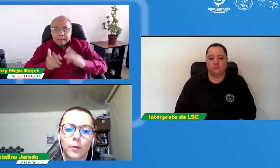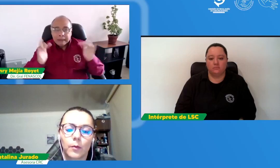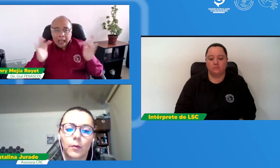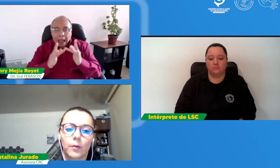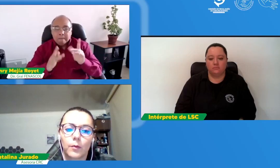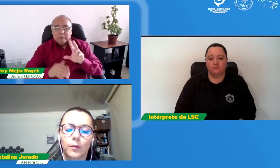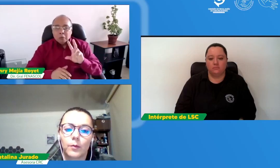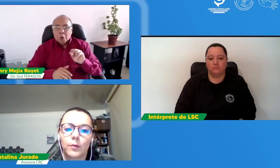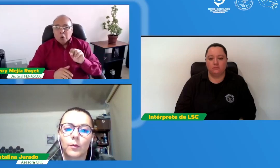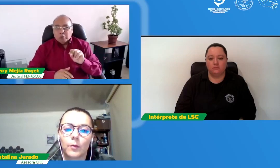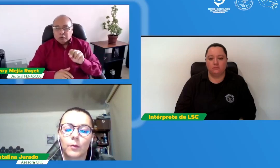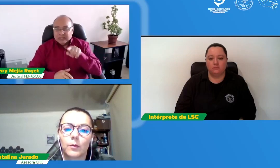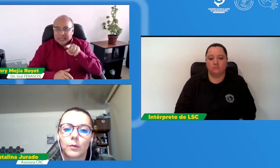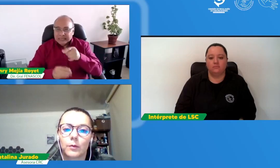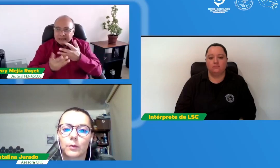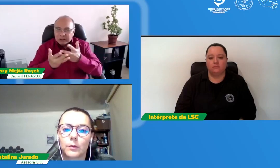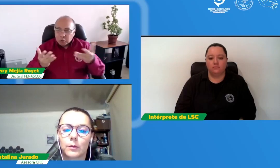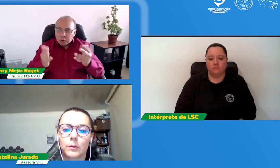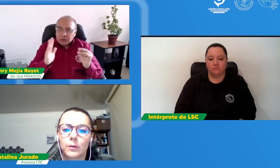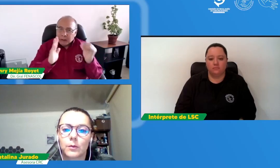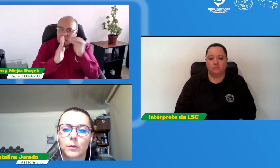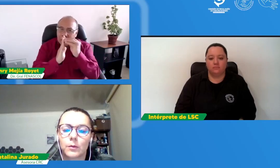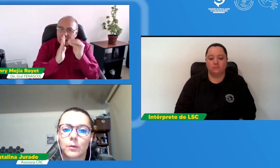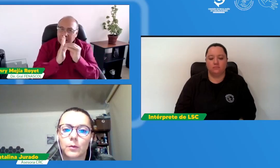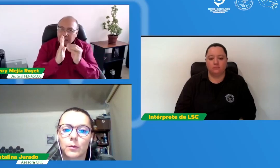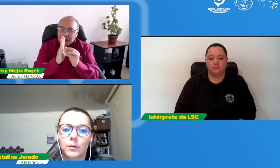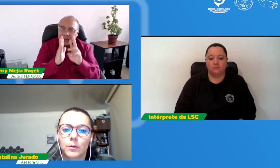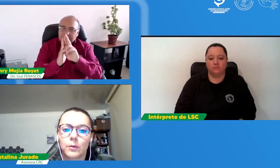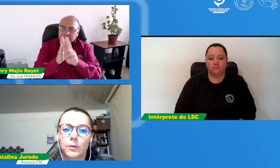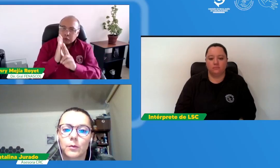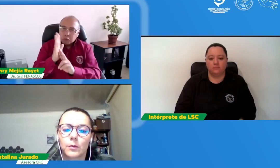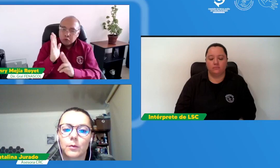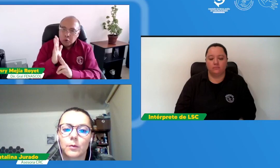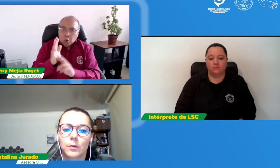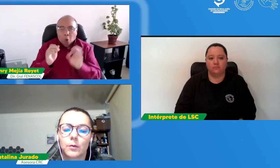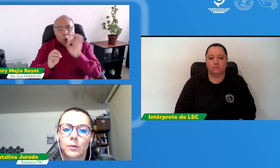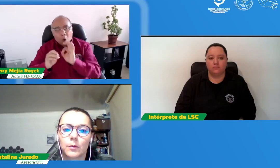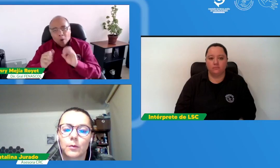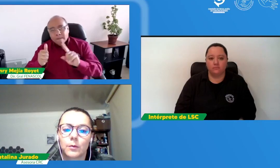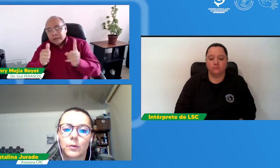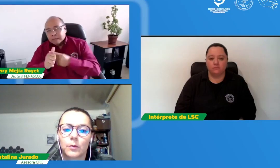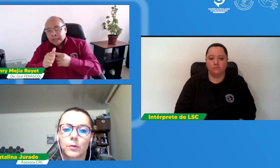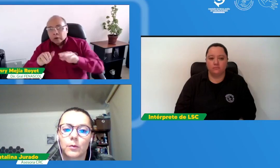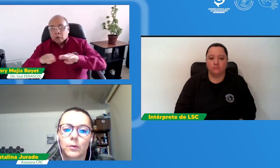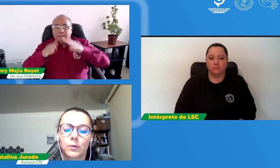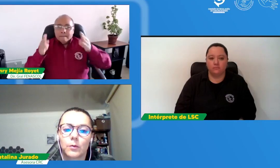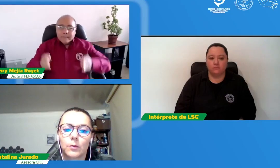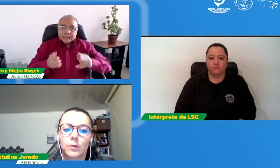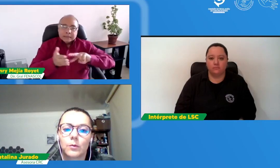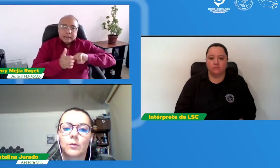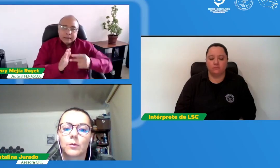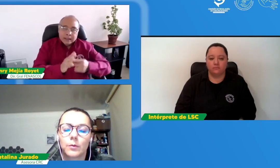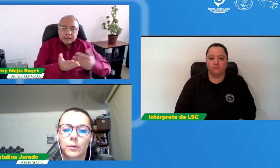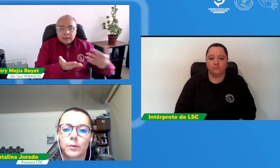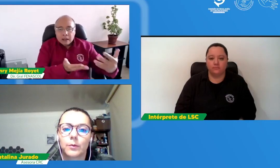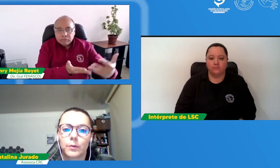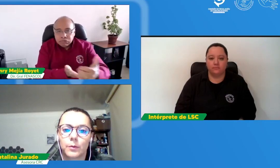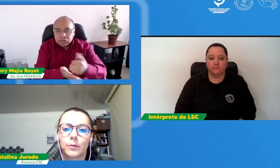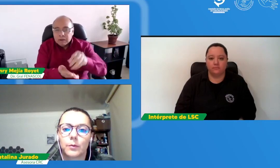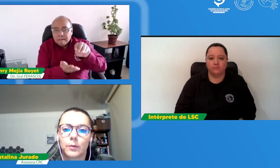selección, de escoger intérpretes quizás escogen al que no tiene un perfil ajustado entonces hay que